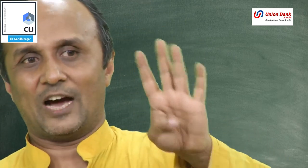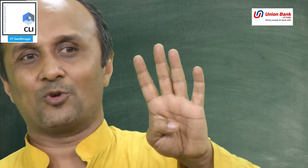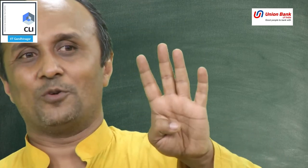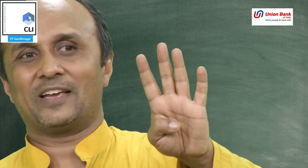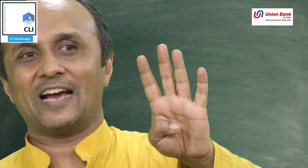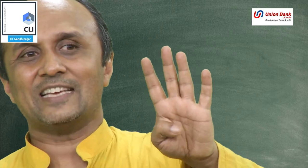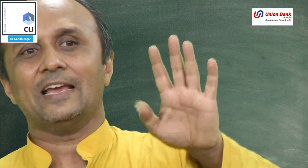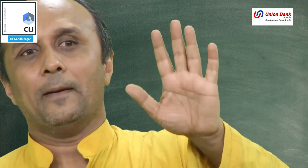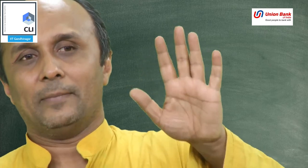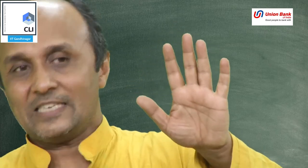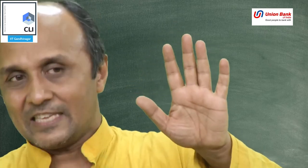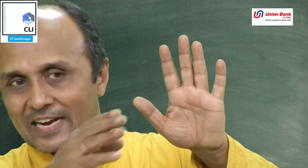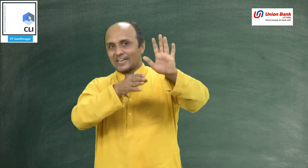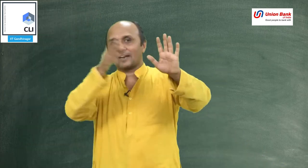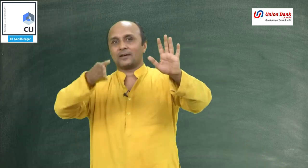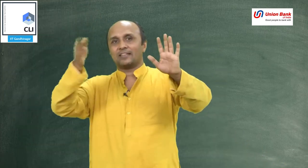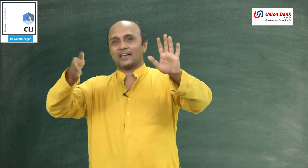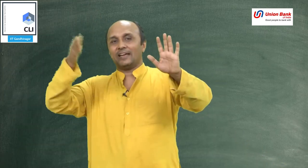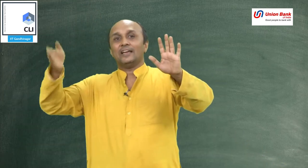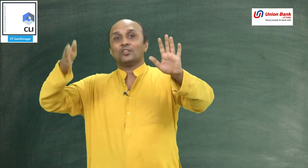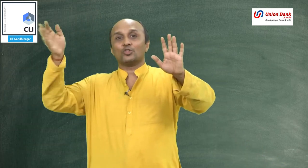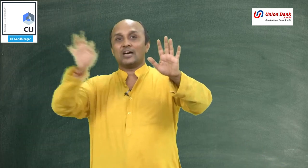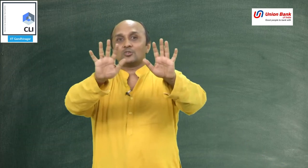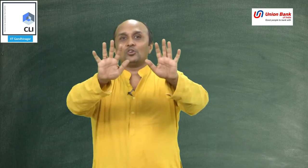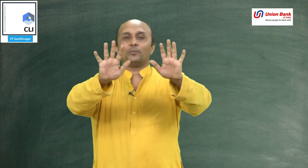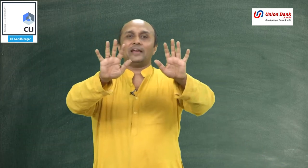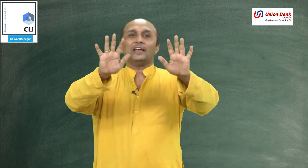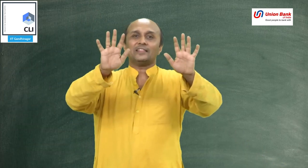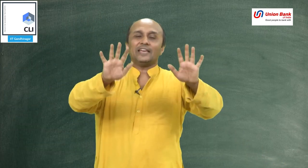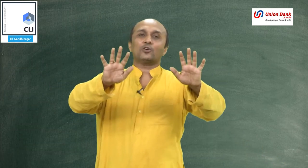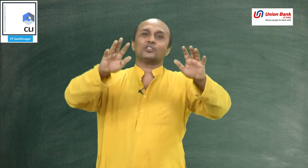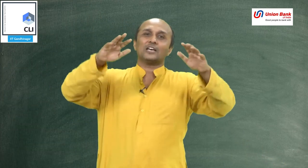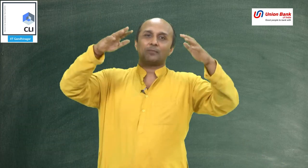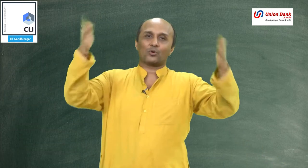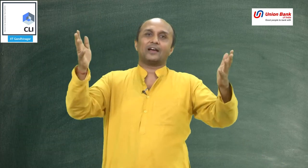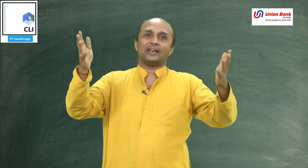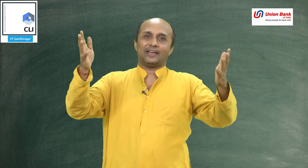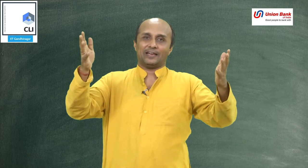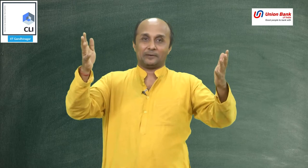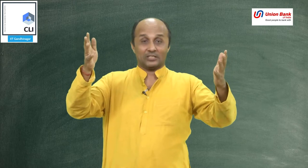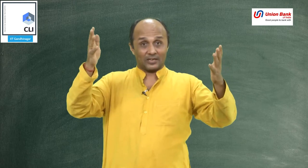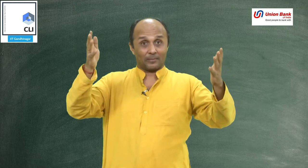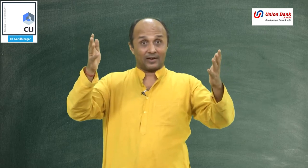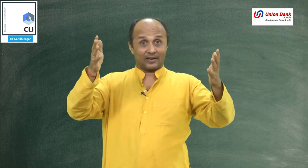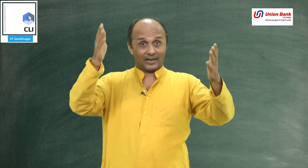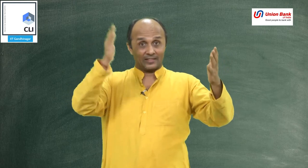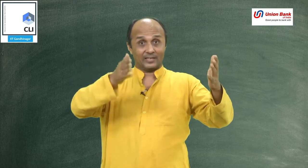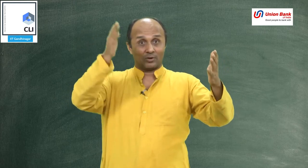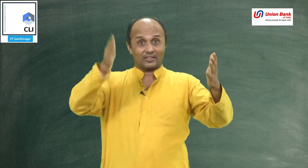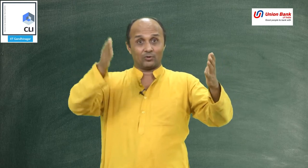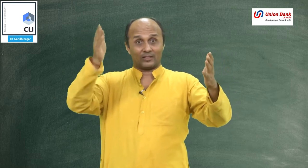उंगलियों में एक्यासी इसी तरह अगर हम करते रहें, तो 10 उंगलियों में 3 को 10 बार गुणा करेंगे जितना बड़ा अंका आएगा, 3 गुणा 3 गुणा